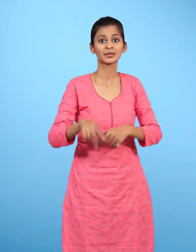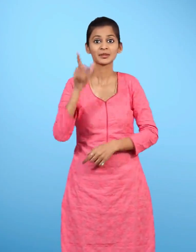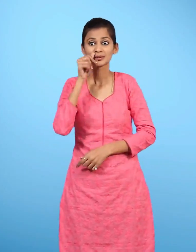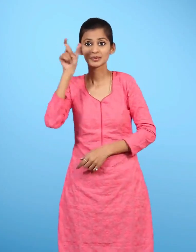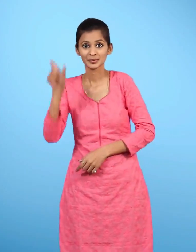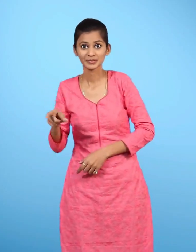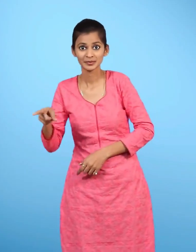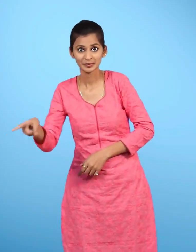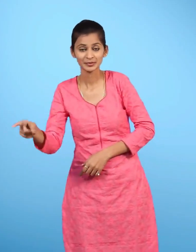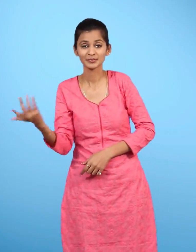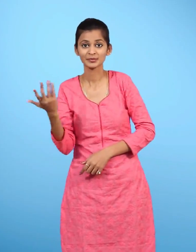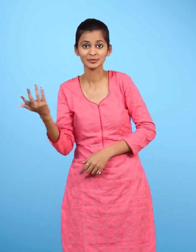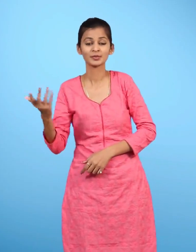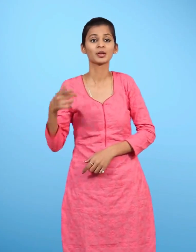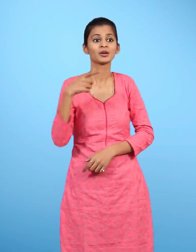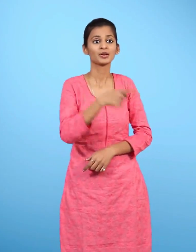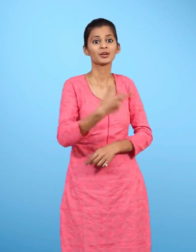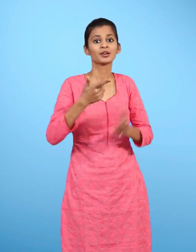माली आम के टोकरे लाएं है